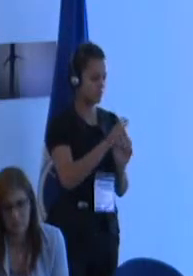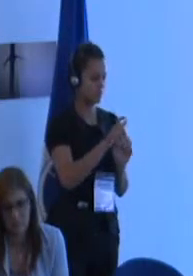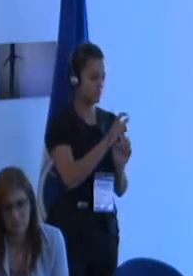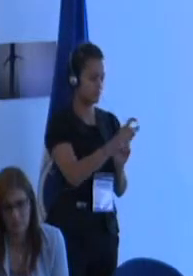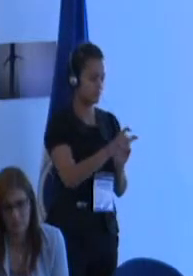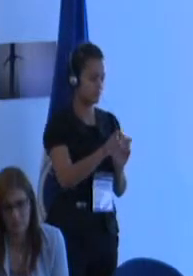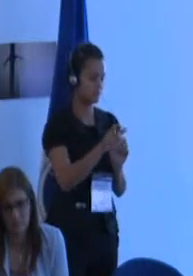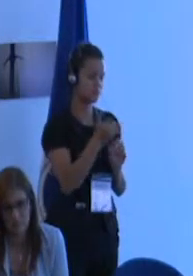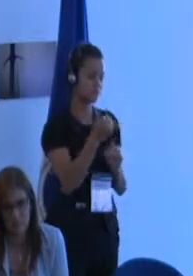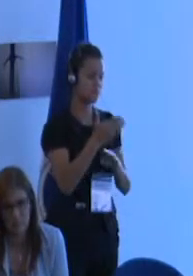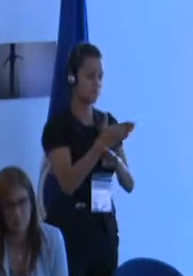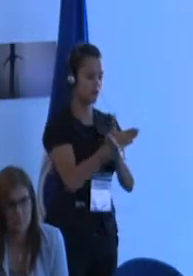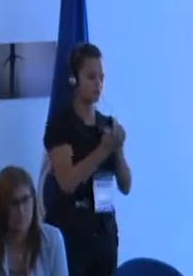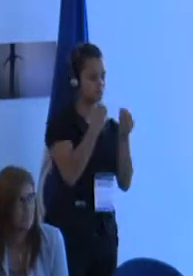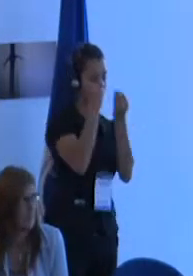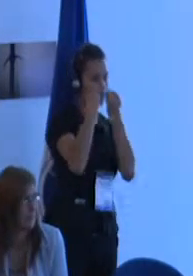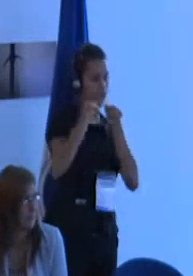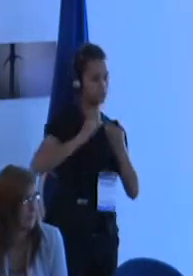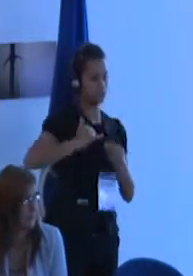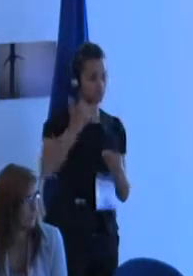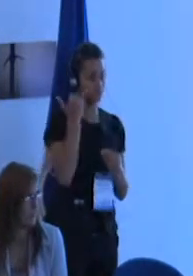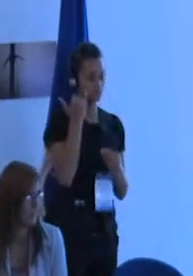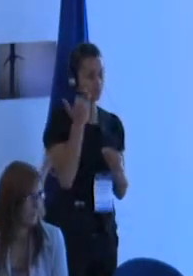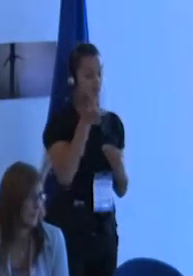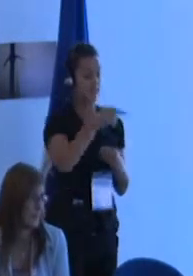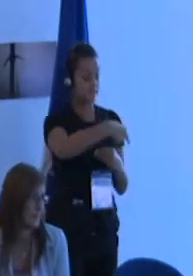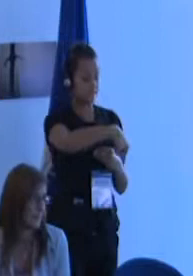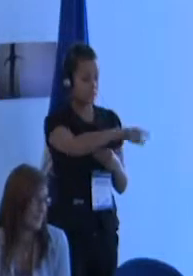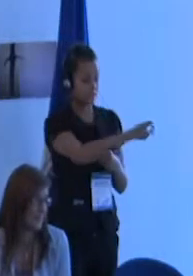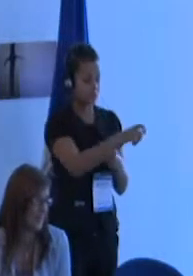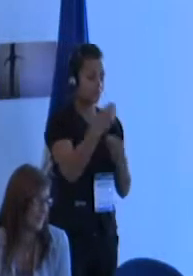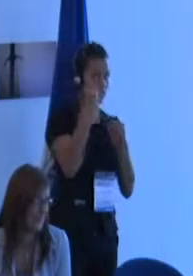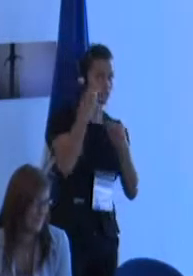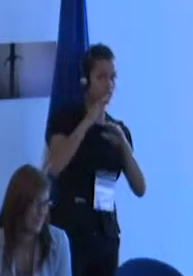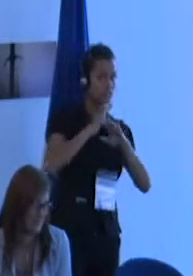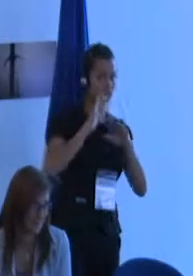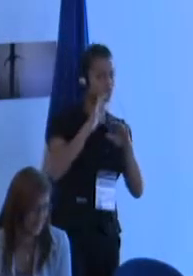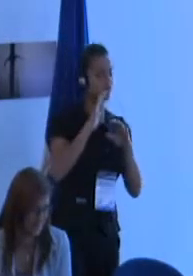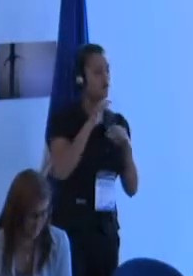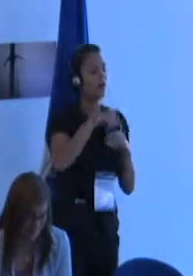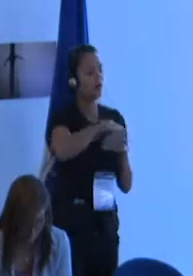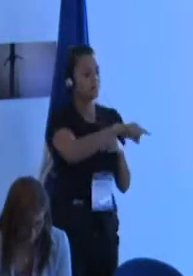que ellas a su vez serán capaces de